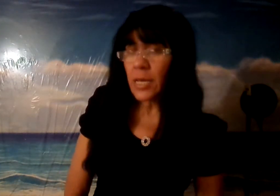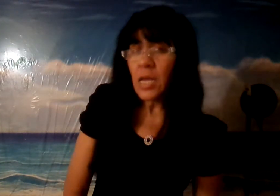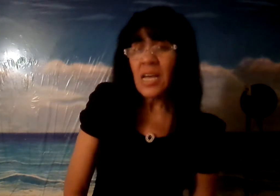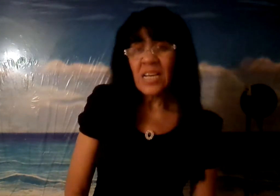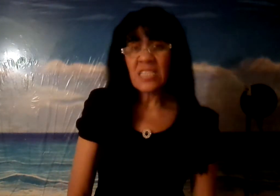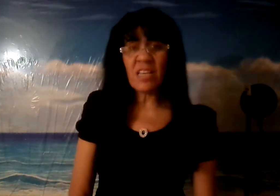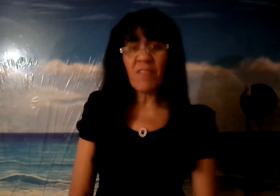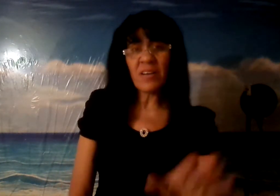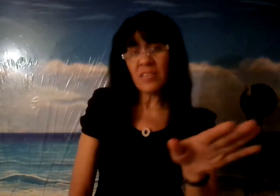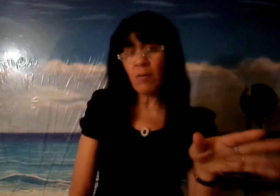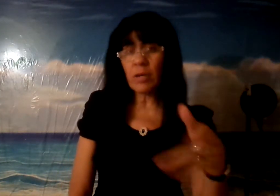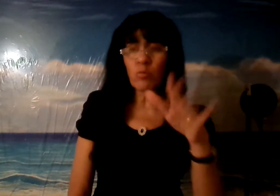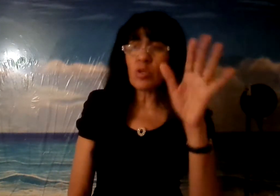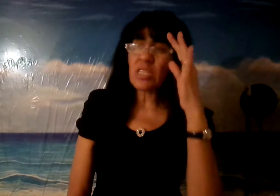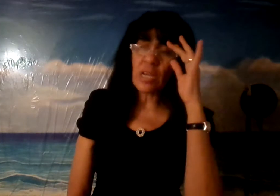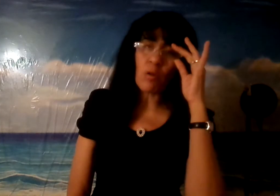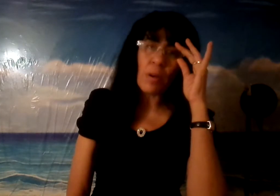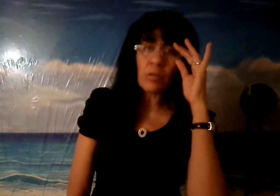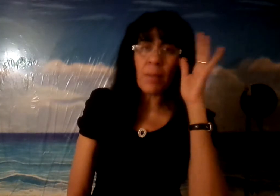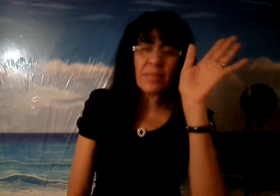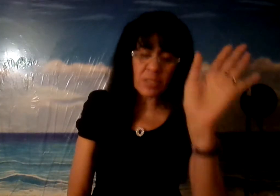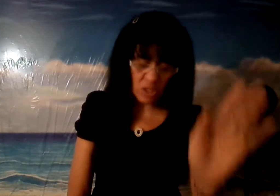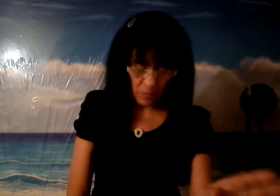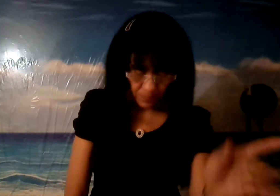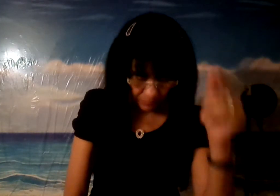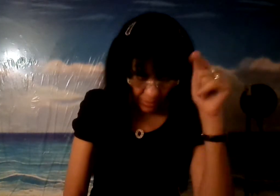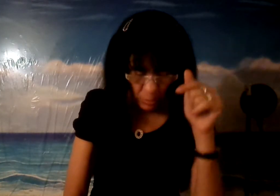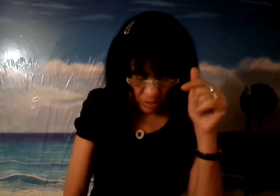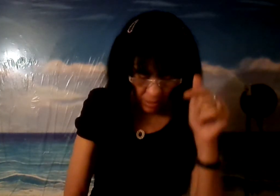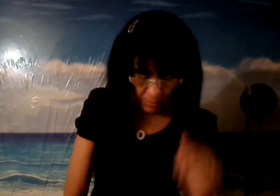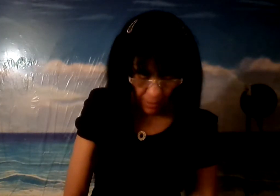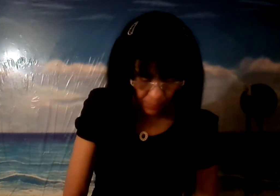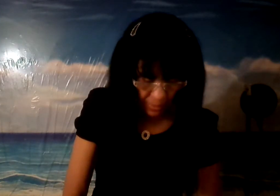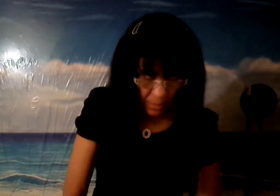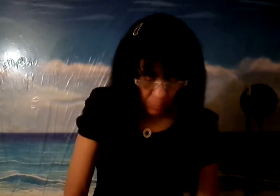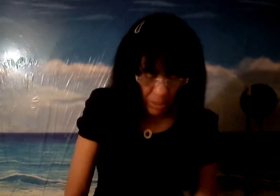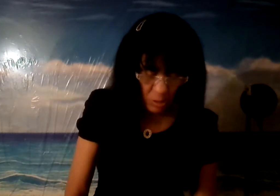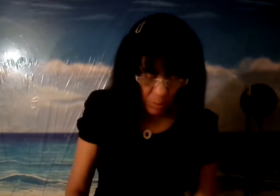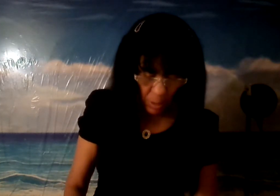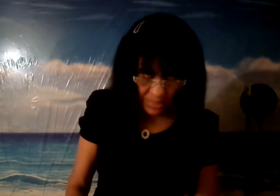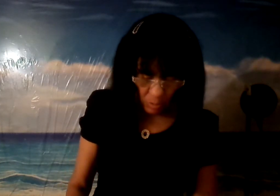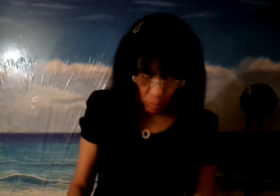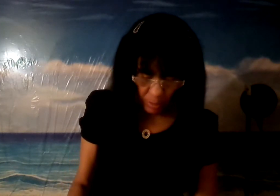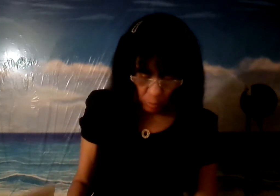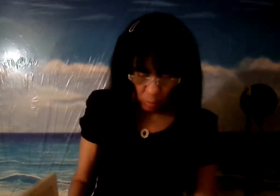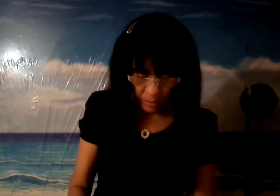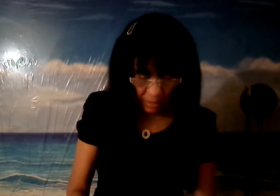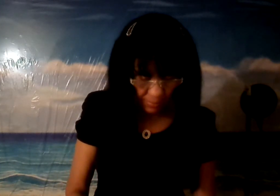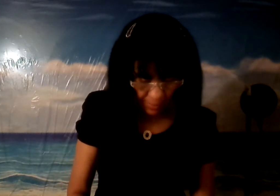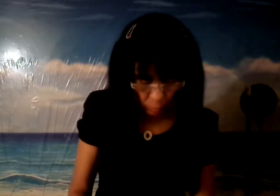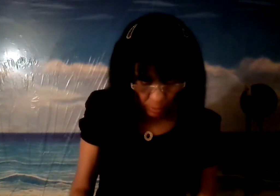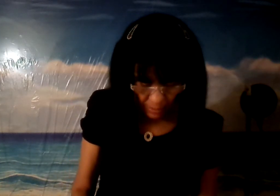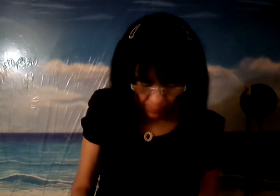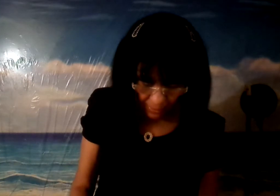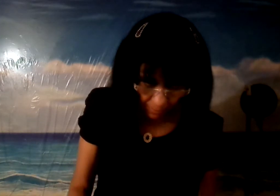que si desfandado que tú hiciste algo malo te van a meter en el llevo y tú sabes que es verdad pues eso mismo hacen conmigo lo que está hablando en la palabra